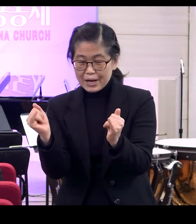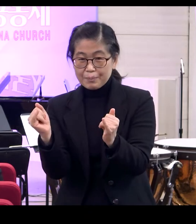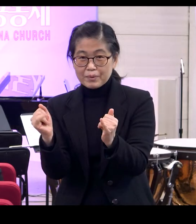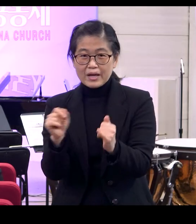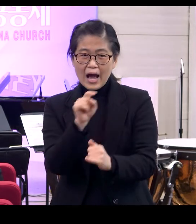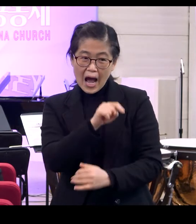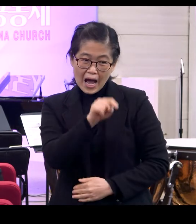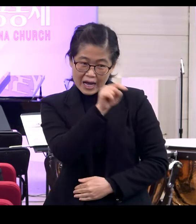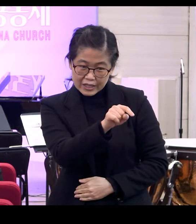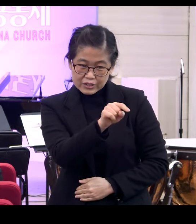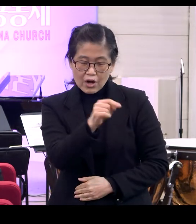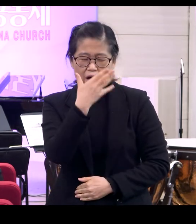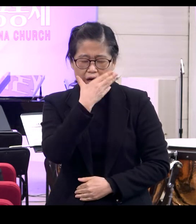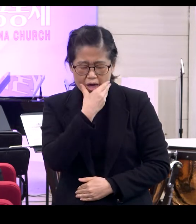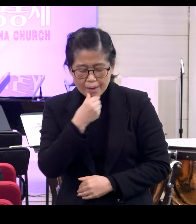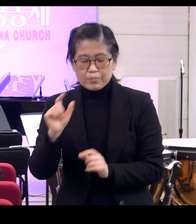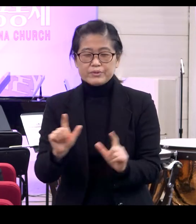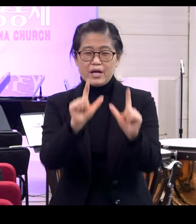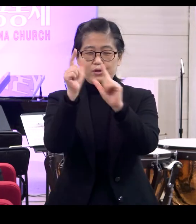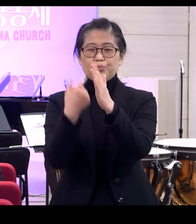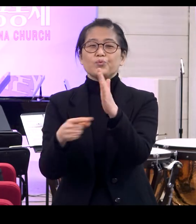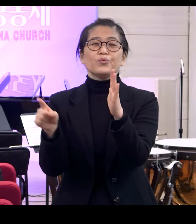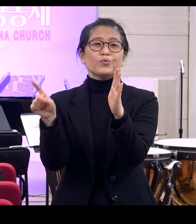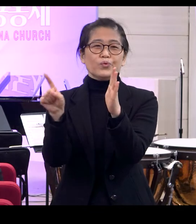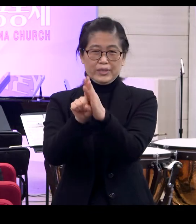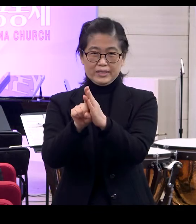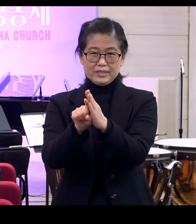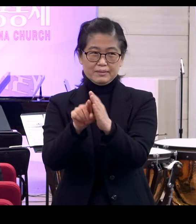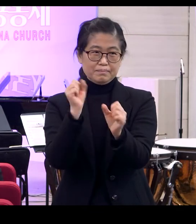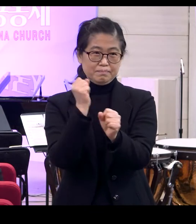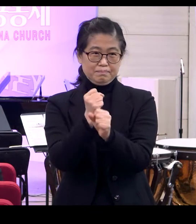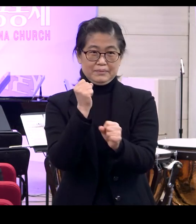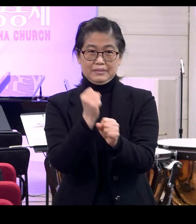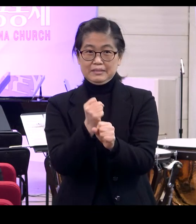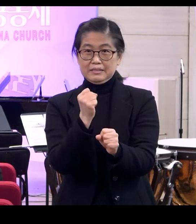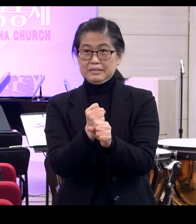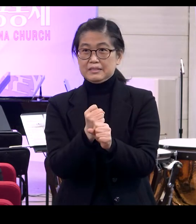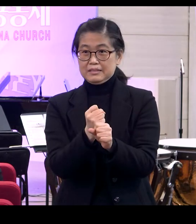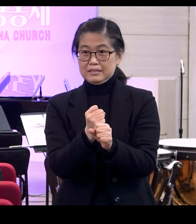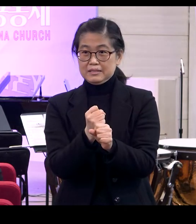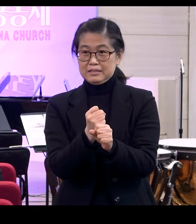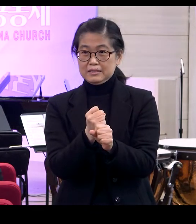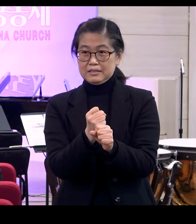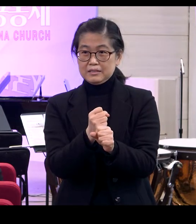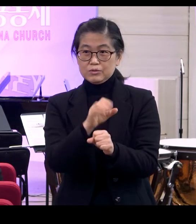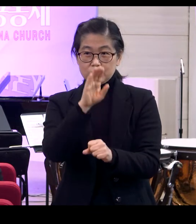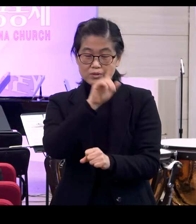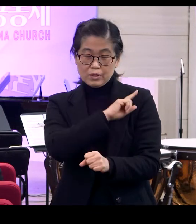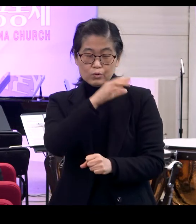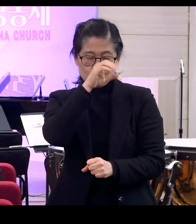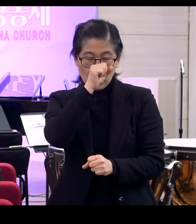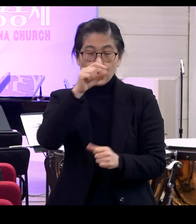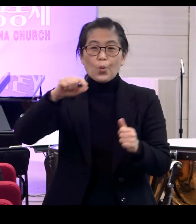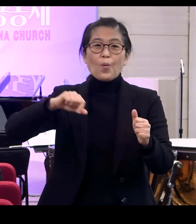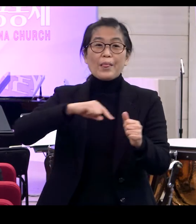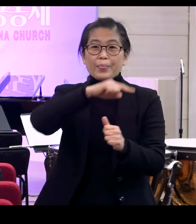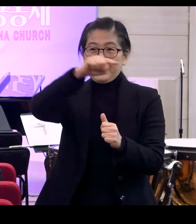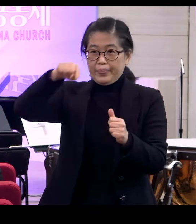행복하게 살게 하기 위해서 최적의 그리고 최선의 환경을 하나님께서 만들어주신 거예요